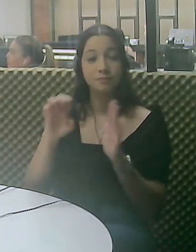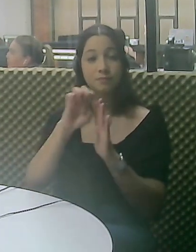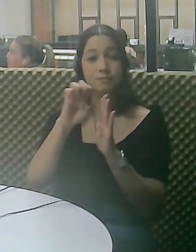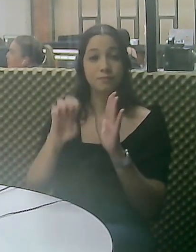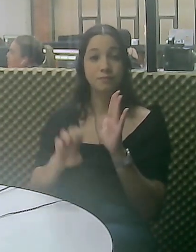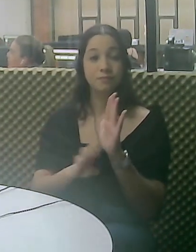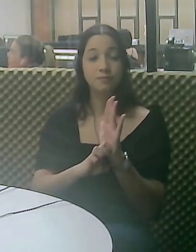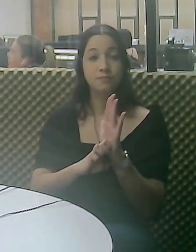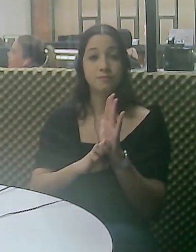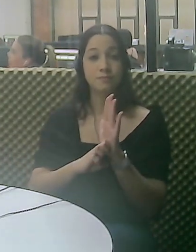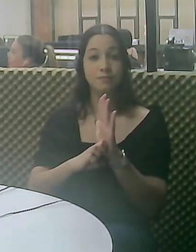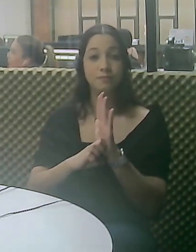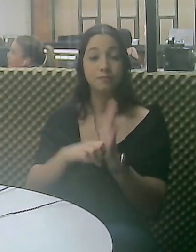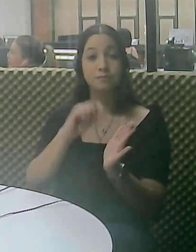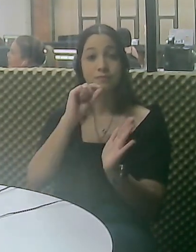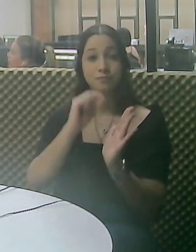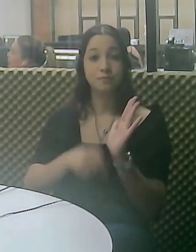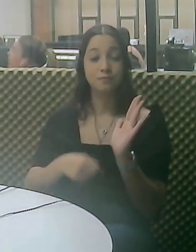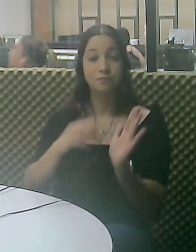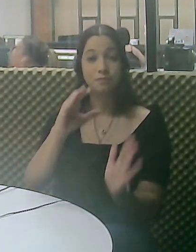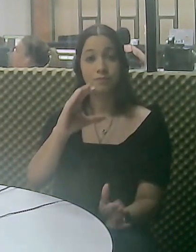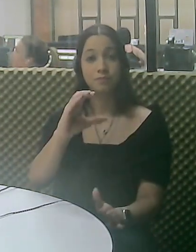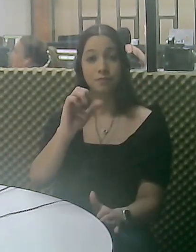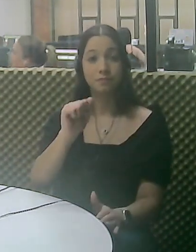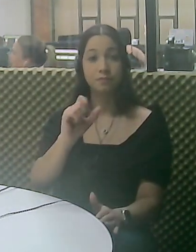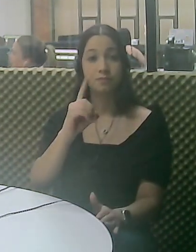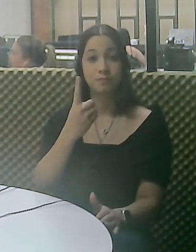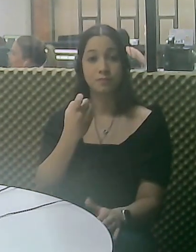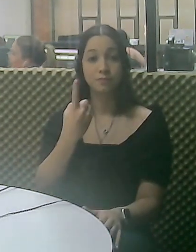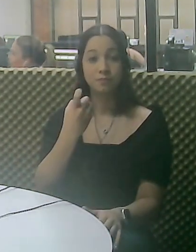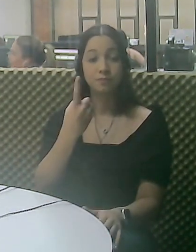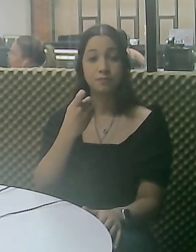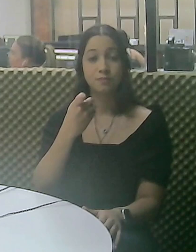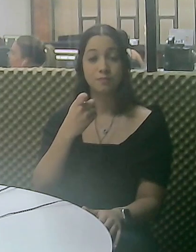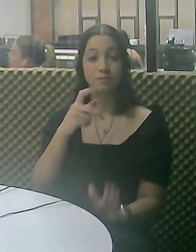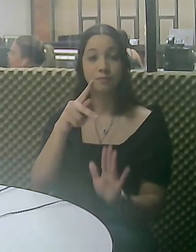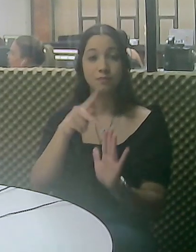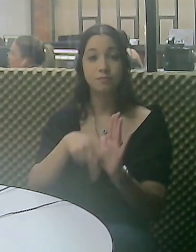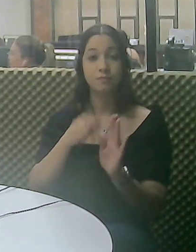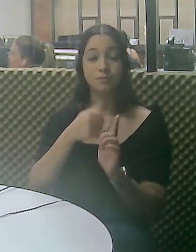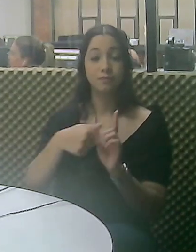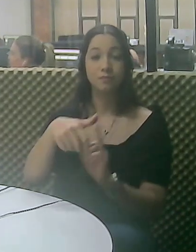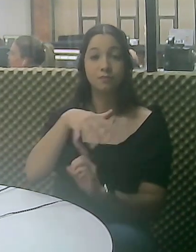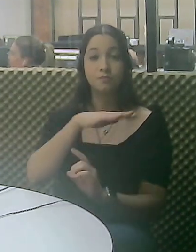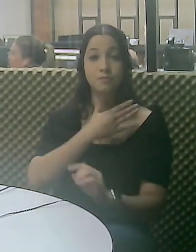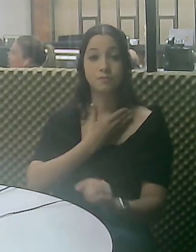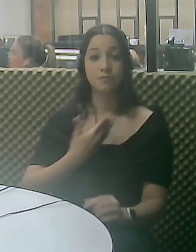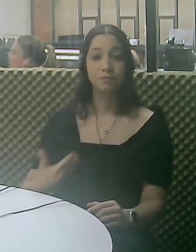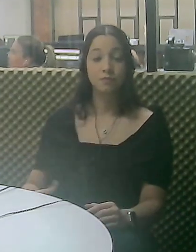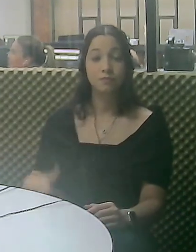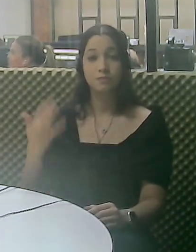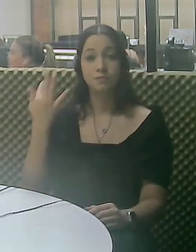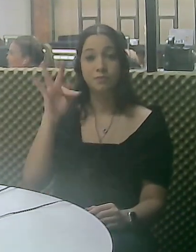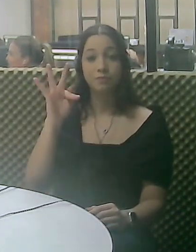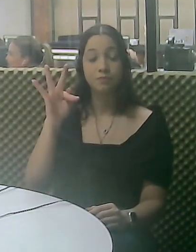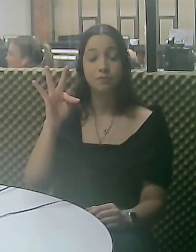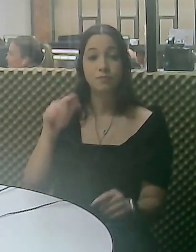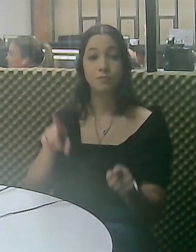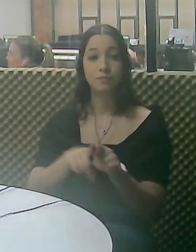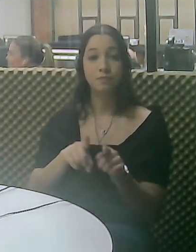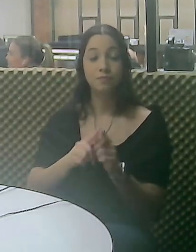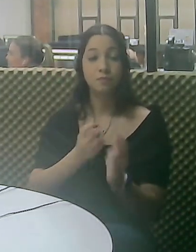preenchimento e envio do formulário anexo no edital, comprovante de inscrição no Cadastro Único para